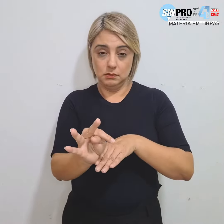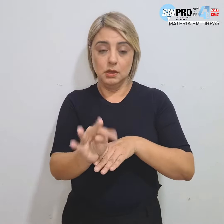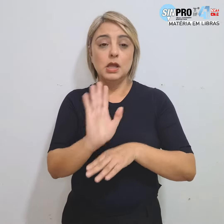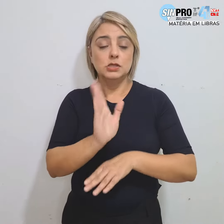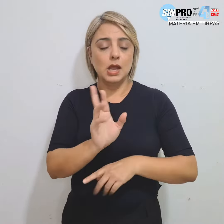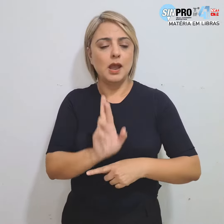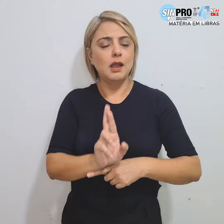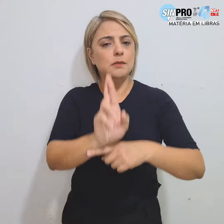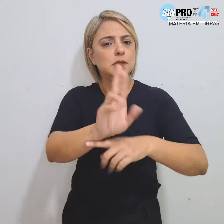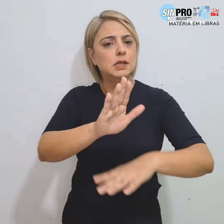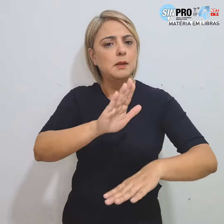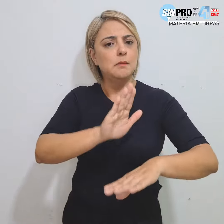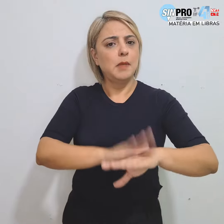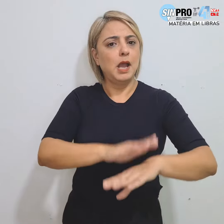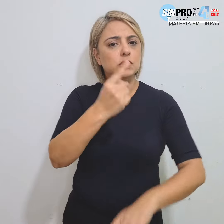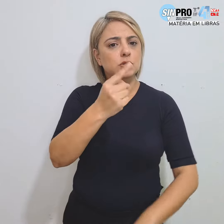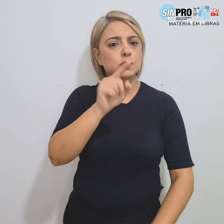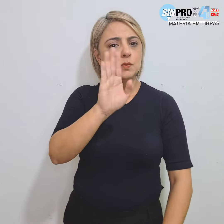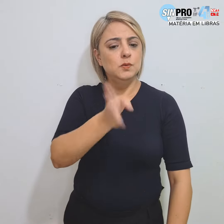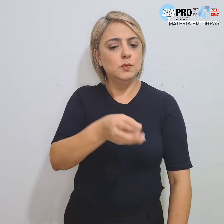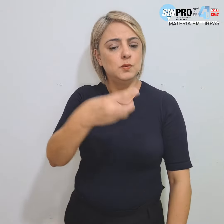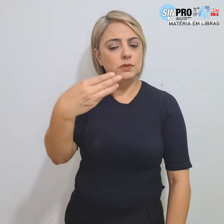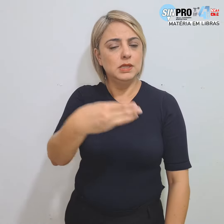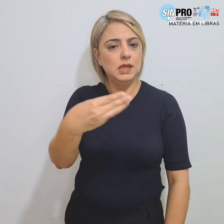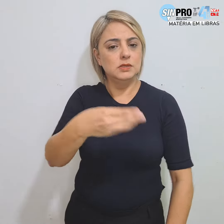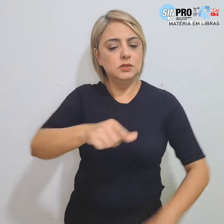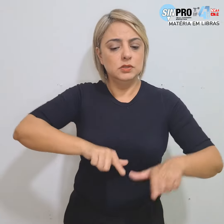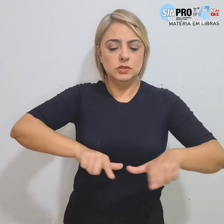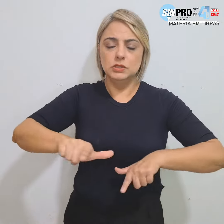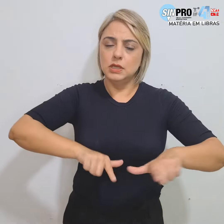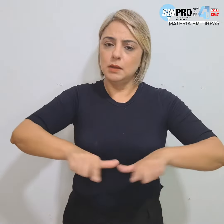representa mais de um terço da força de trabalho nas escolas.